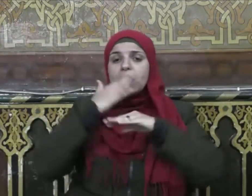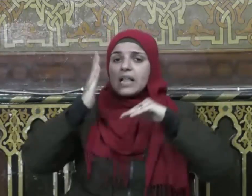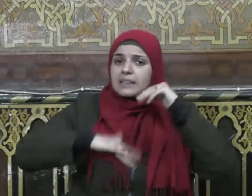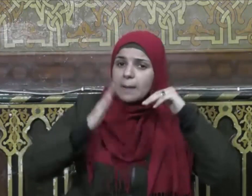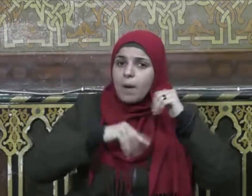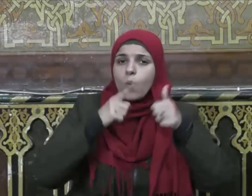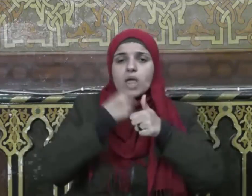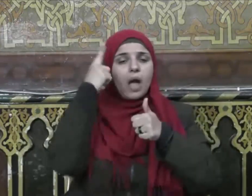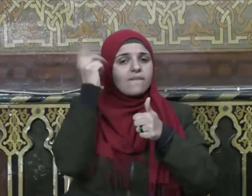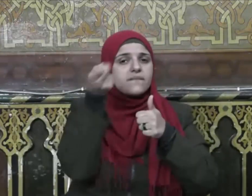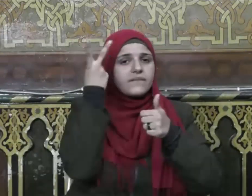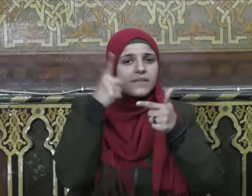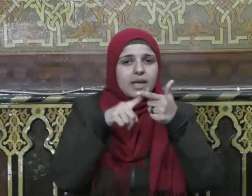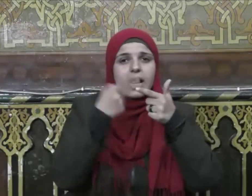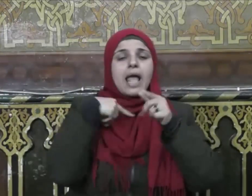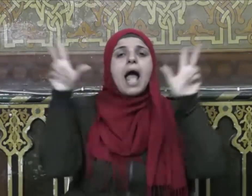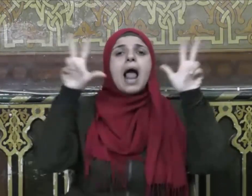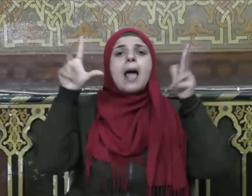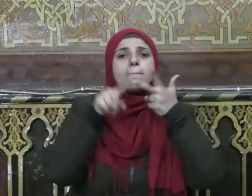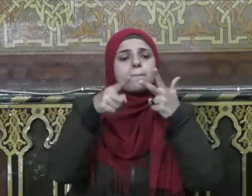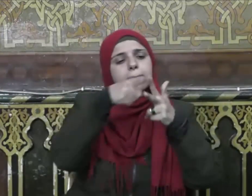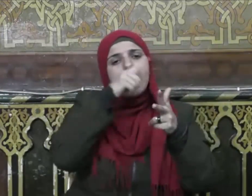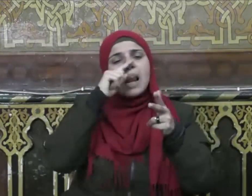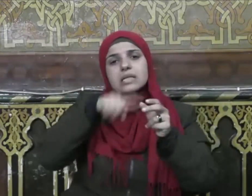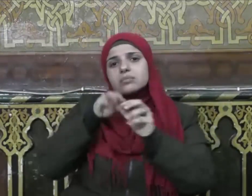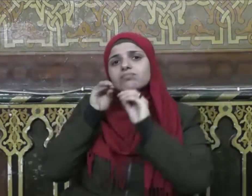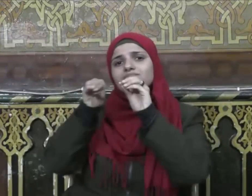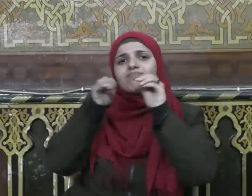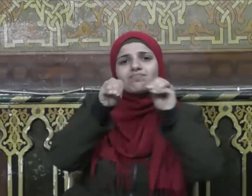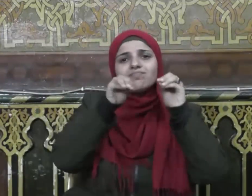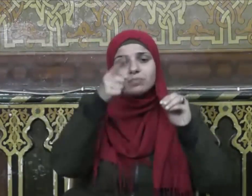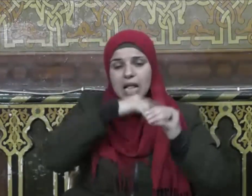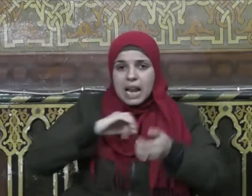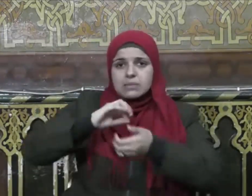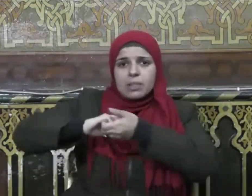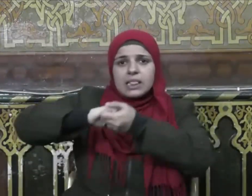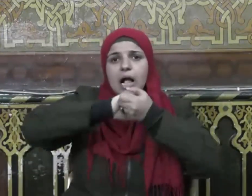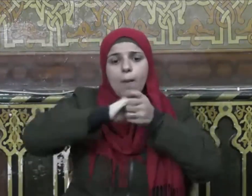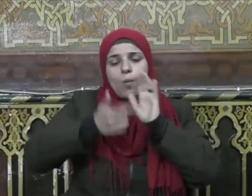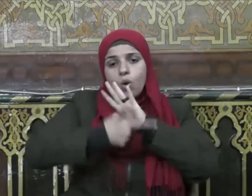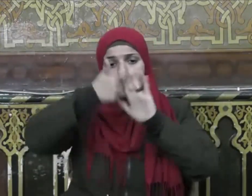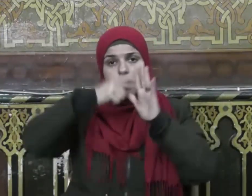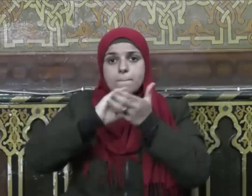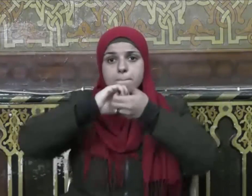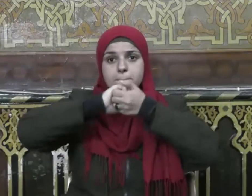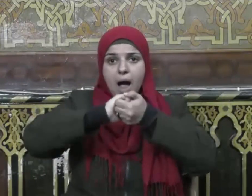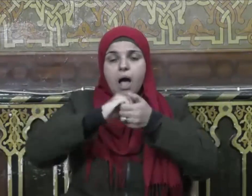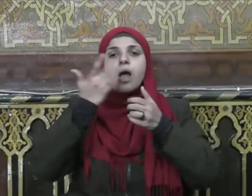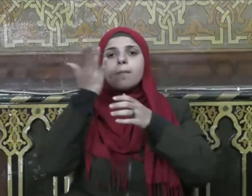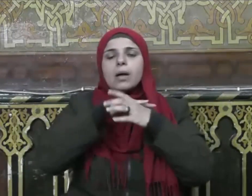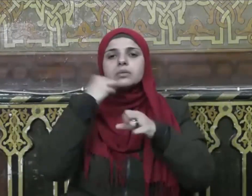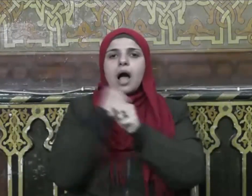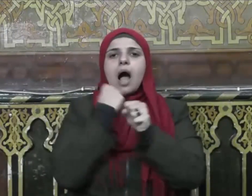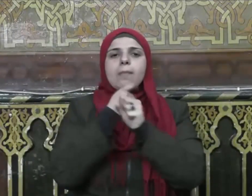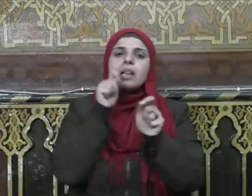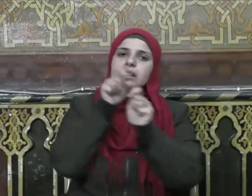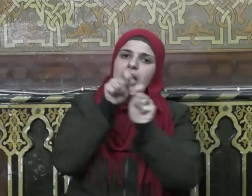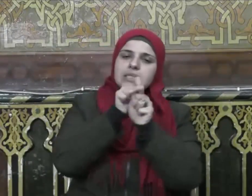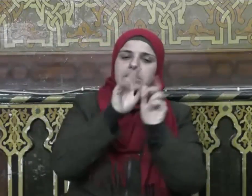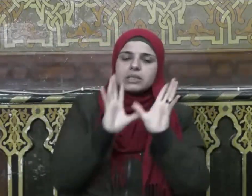والفكرية والإعلامية وتدافر وتكامل الجهود لتحصين النشأ والشباب